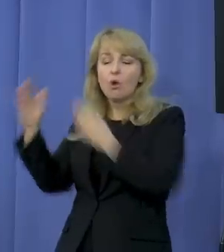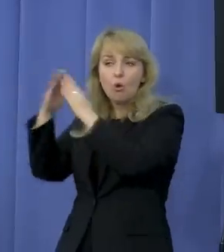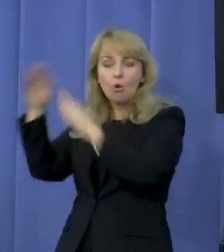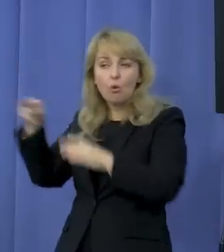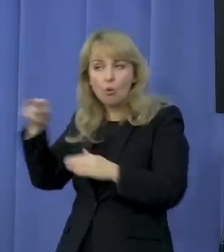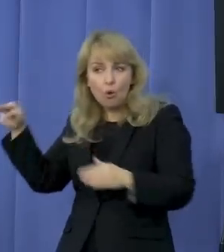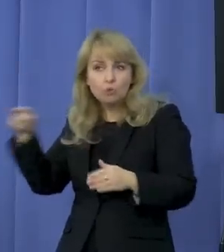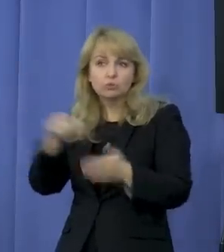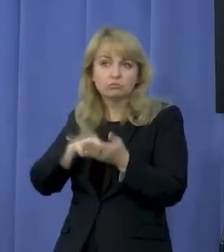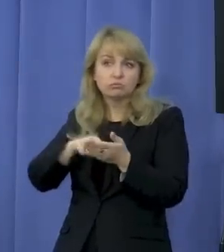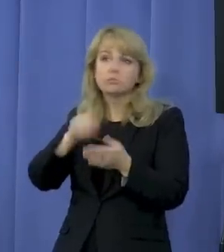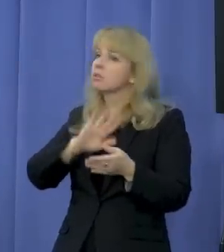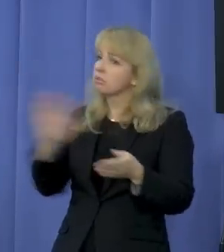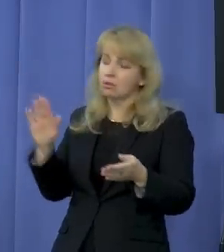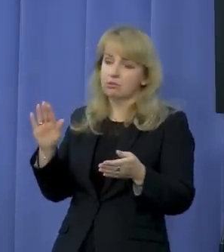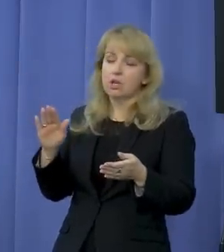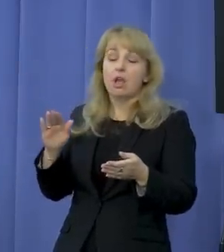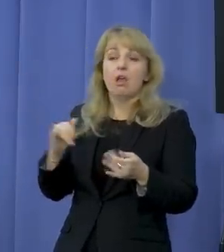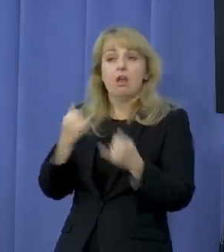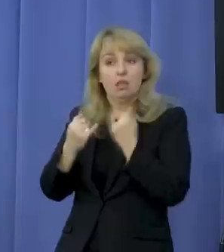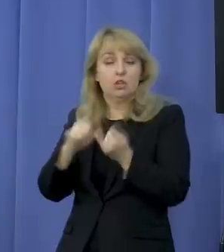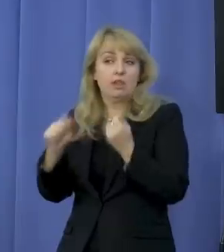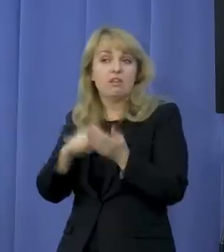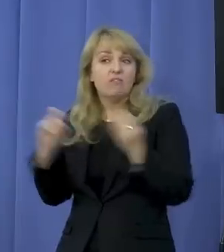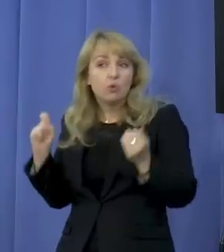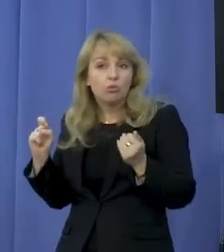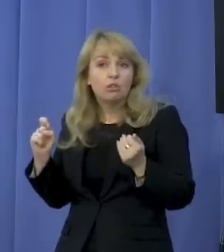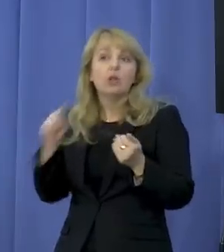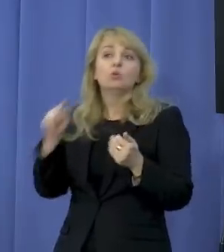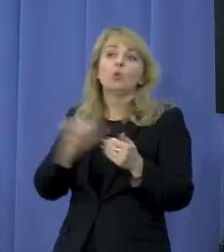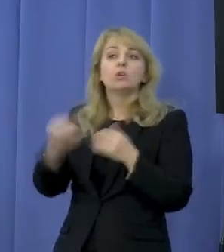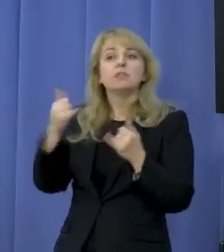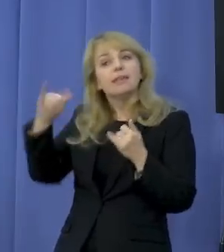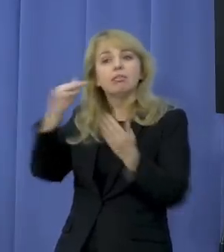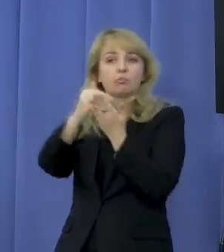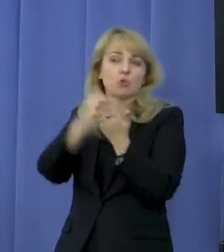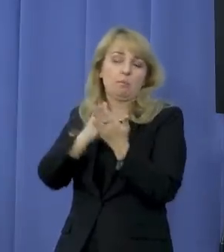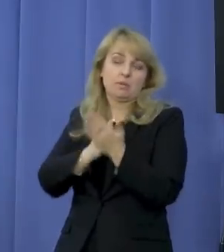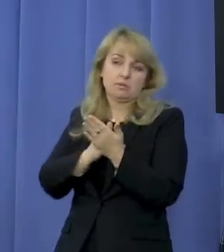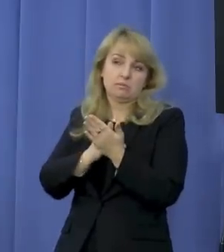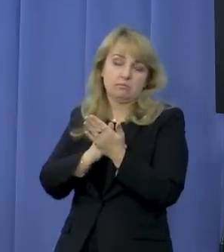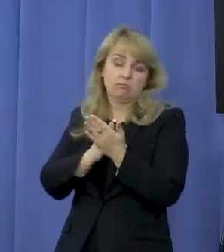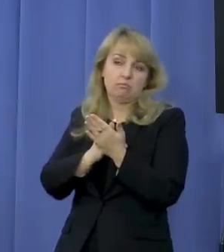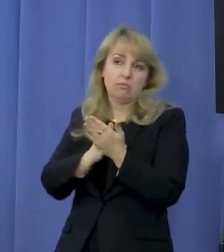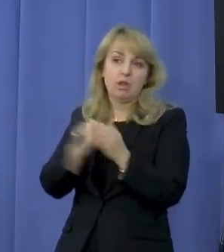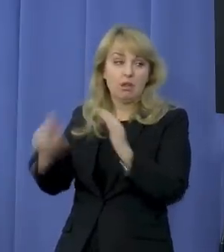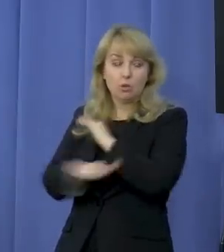reguły mogą się zdarzać, ale regulują to wtedy odrębne zupełnie przepisy. Skutki